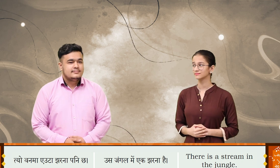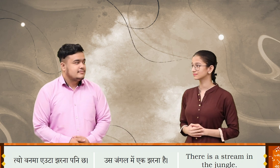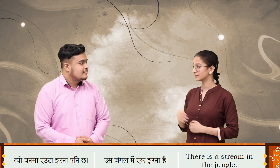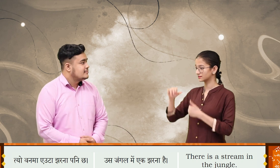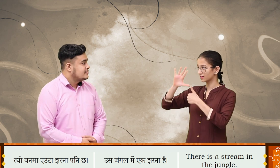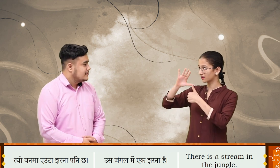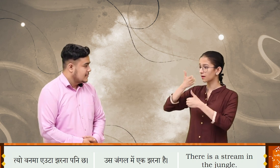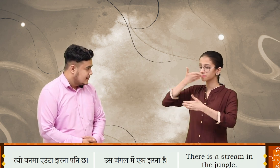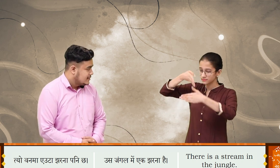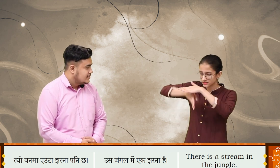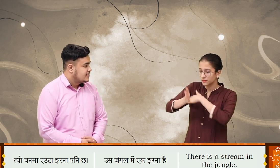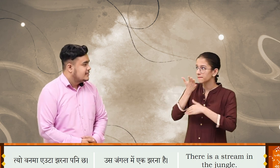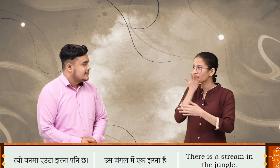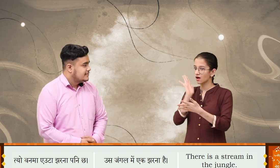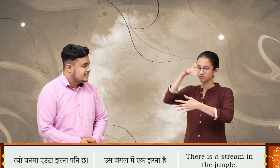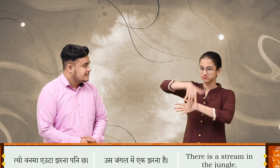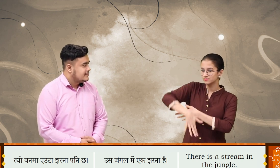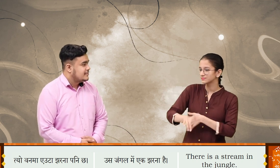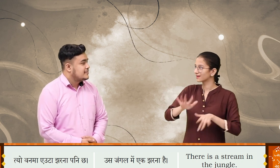तियो वन्वा एवटा जर्णा पनी छा